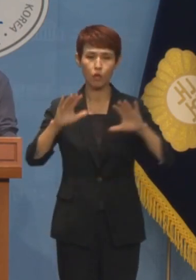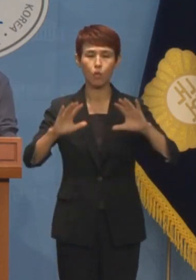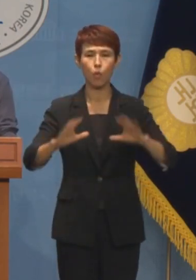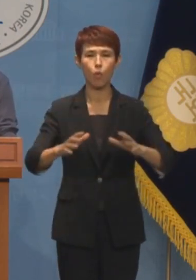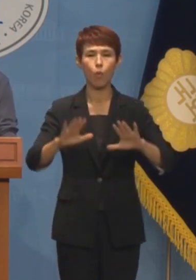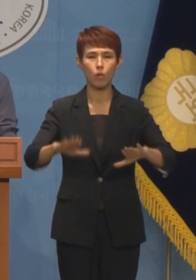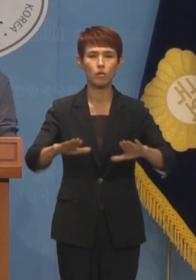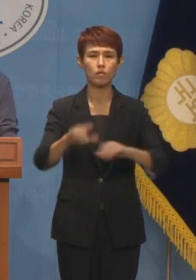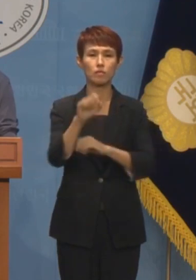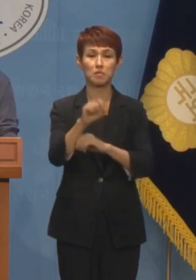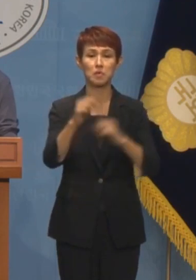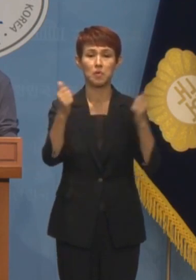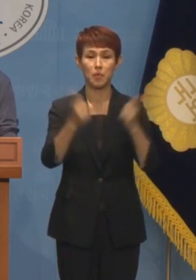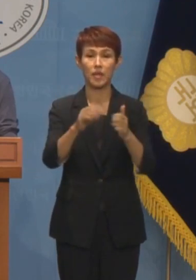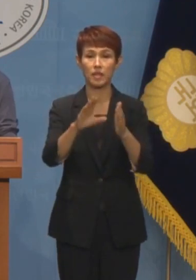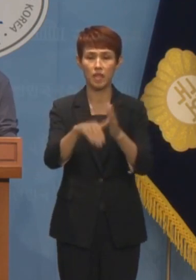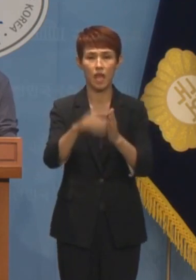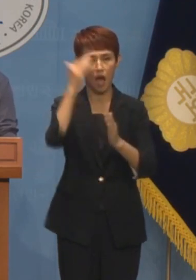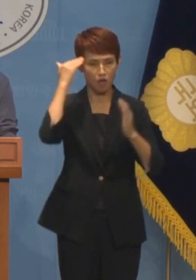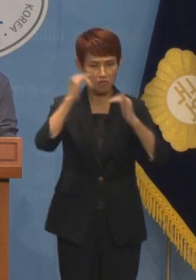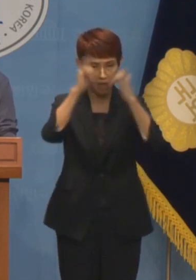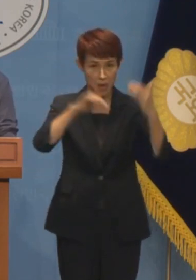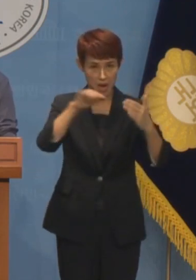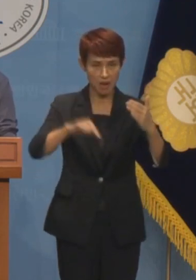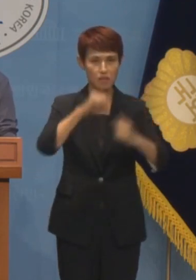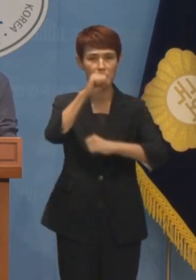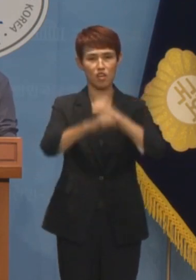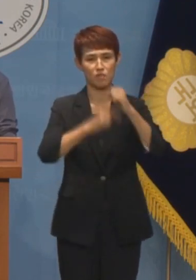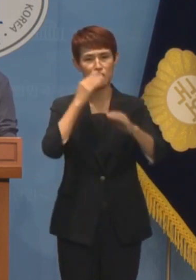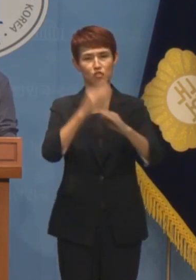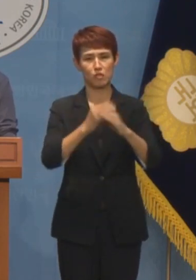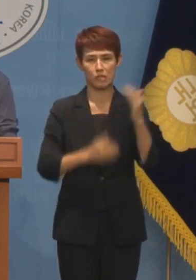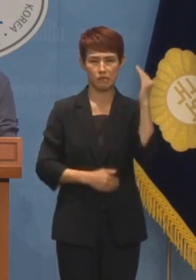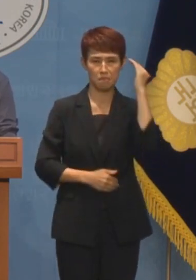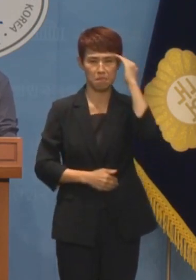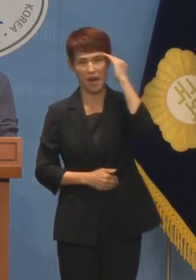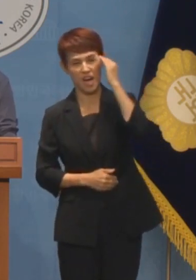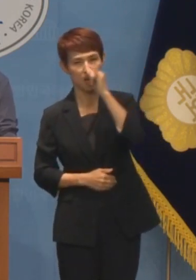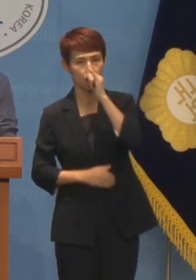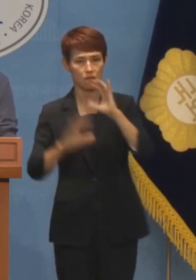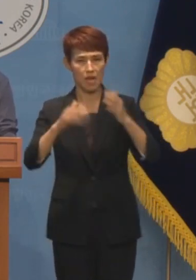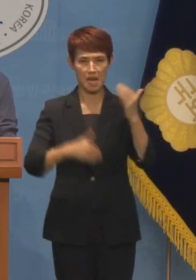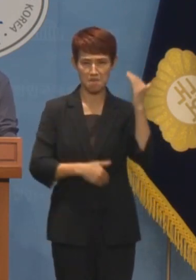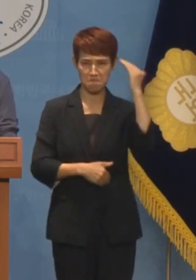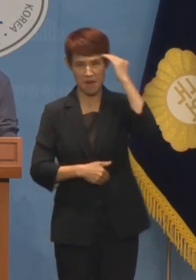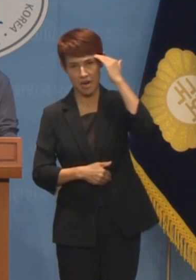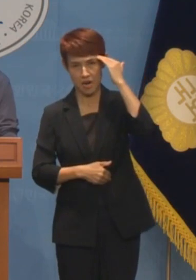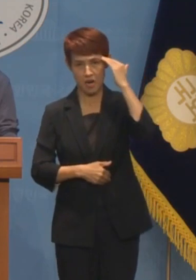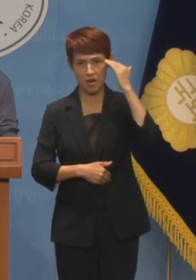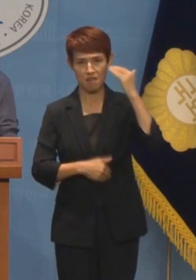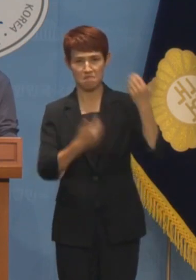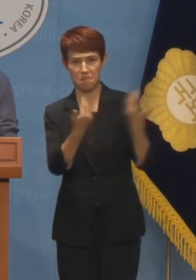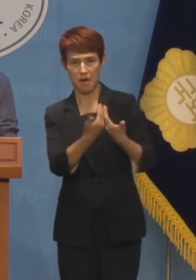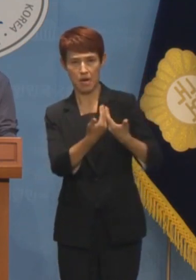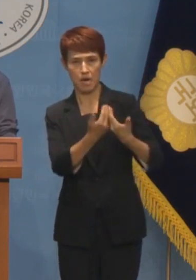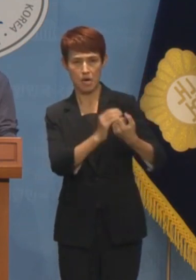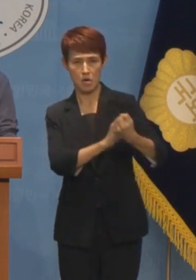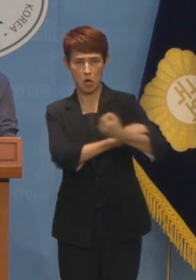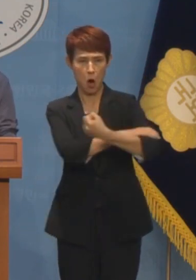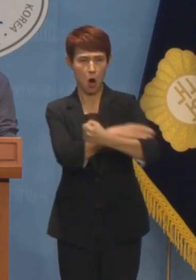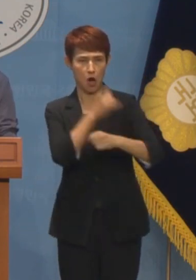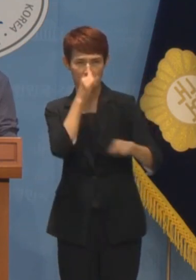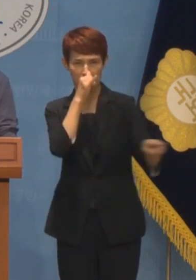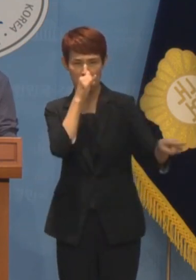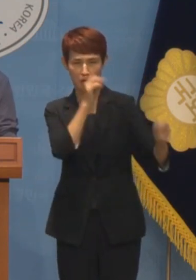발언을 통해서 우리 사회 내부에는 자유민주주의 체제를 위협하는 반국가 세력이 곳곳에서 암약하고